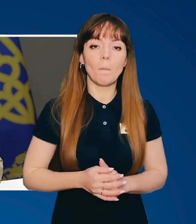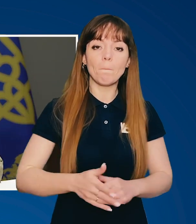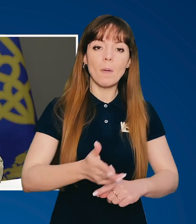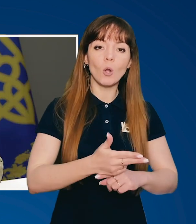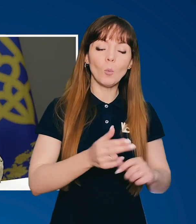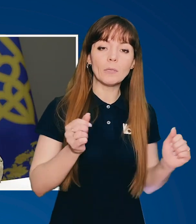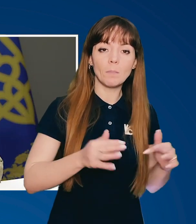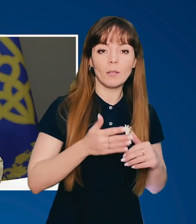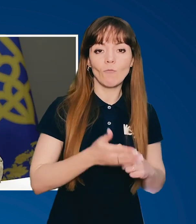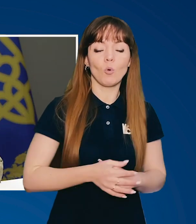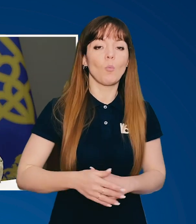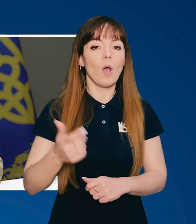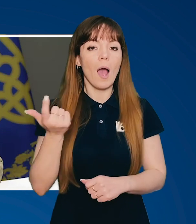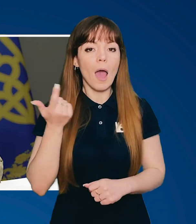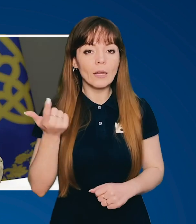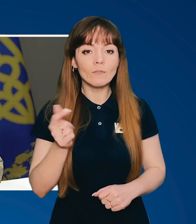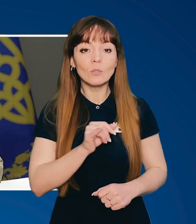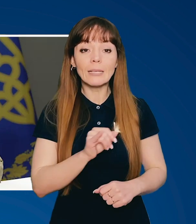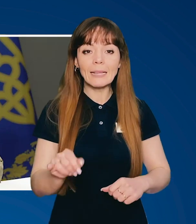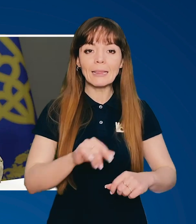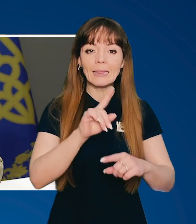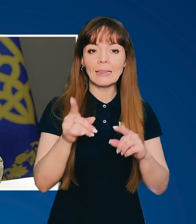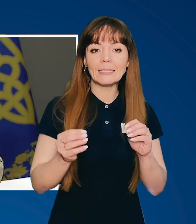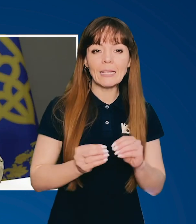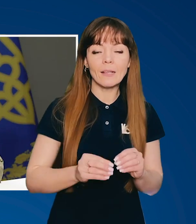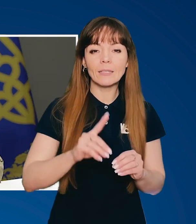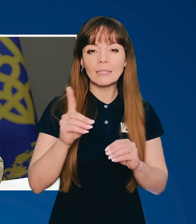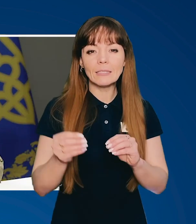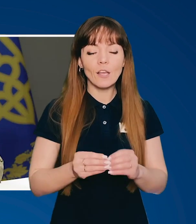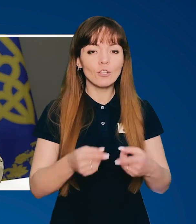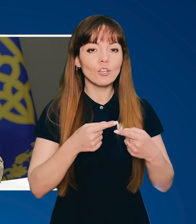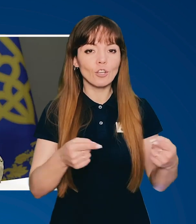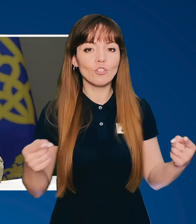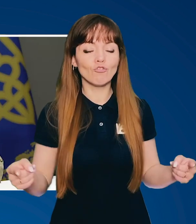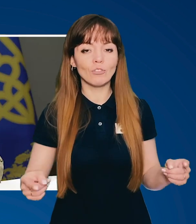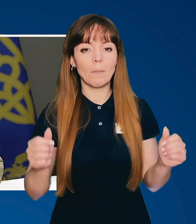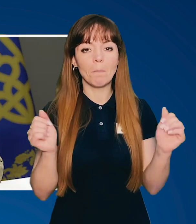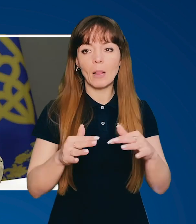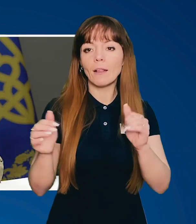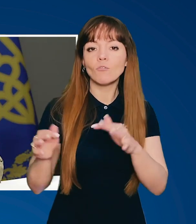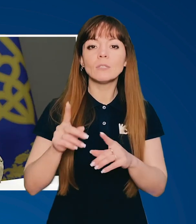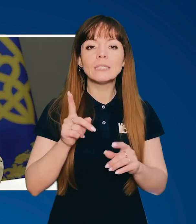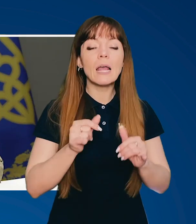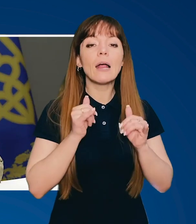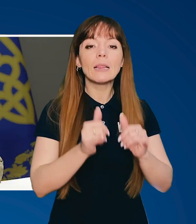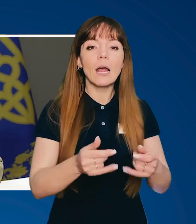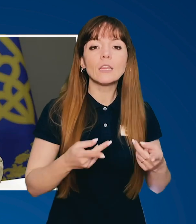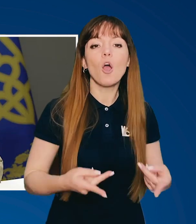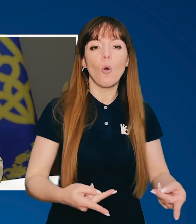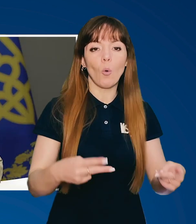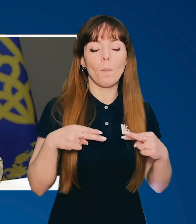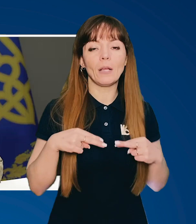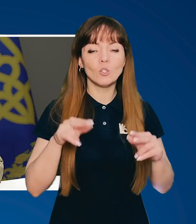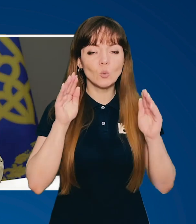Маріупольську платформу, Харківську і десятки інших платформ задля деокупації